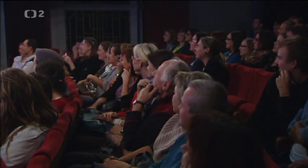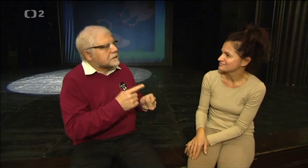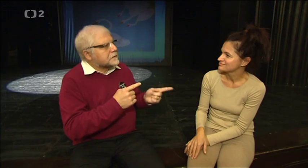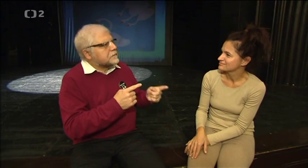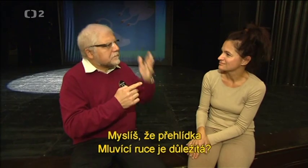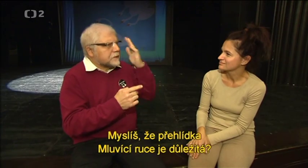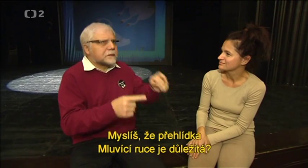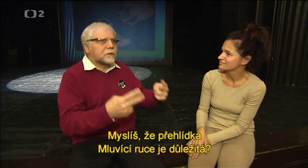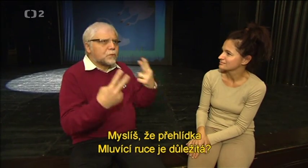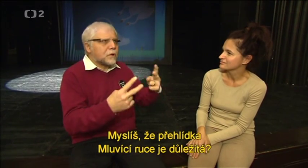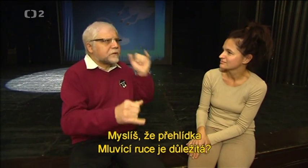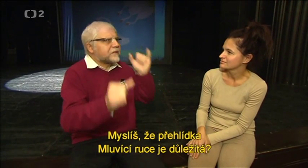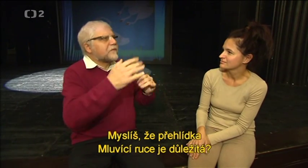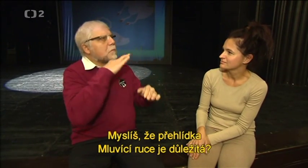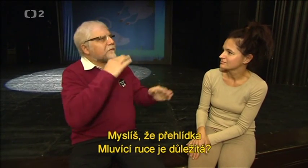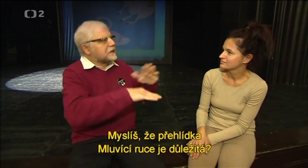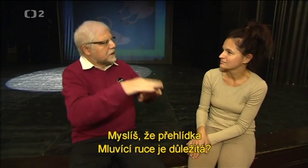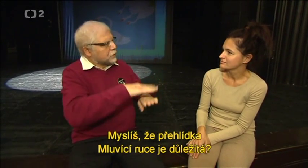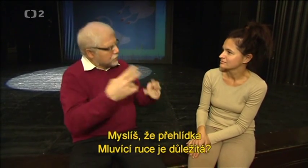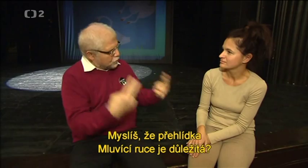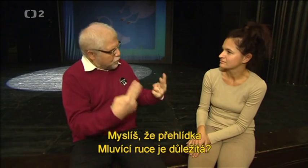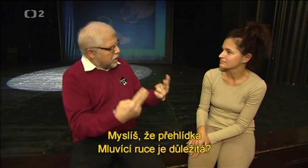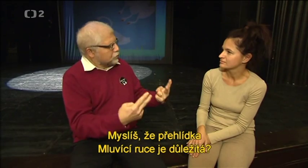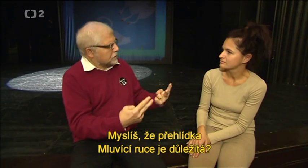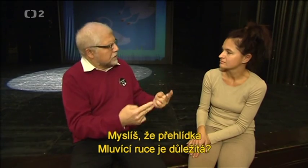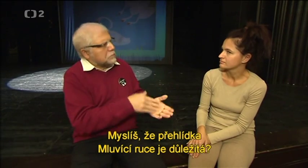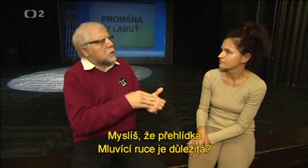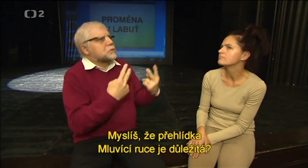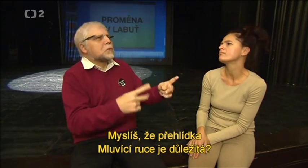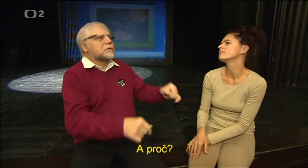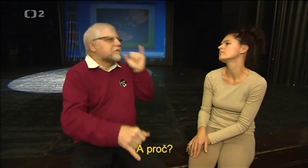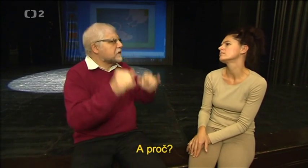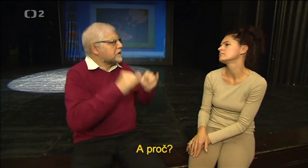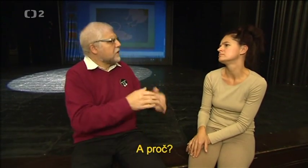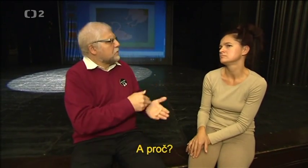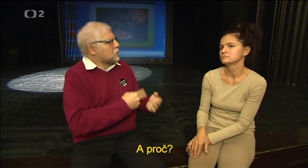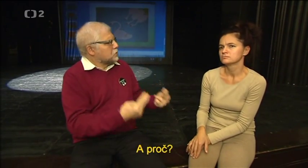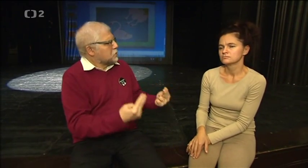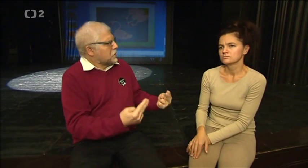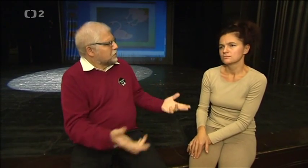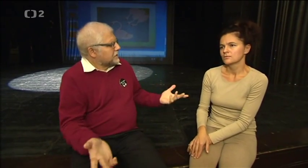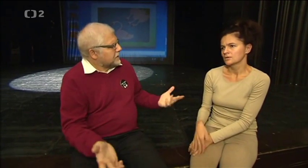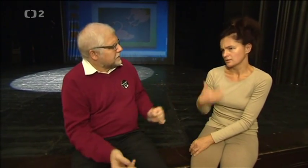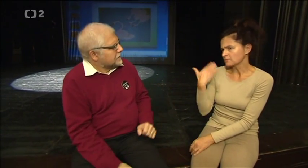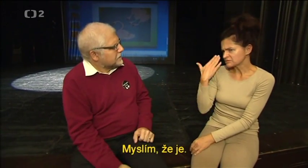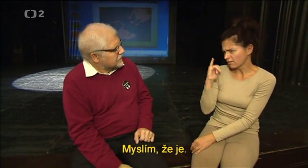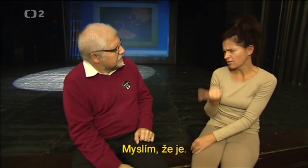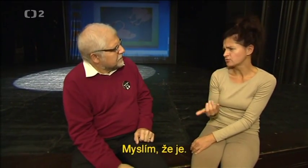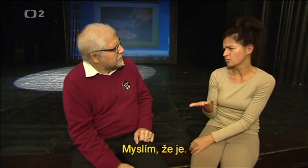Myslíš, že přehlídka mluvící ruce je důležitá? A proč? Myslím, že je.